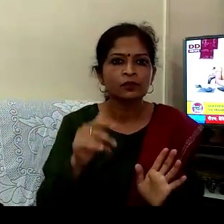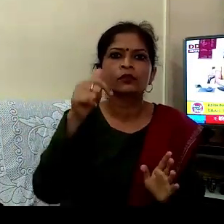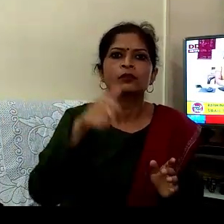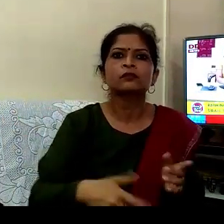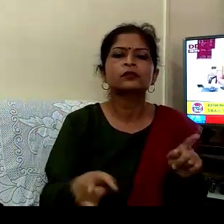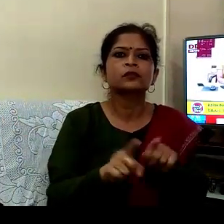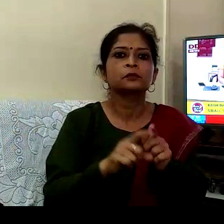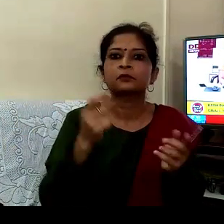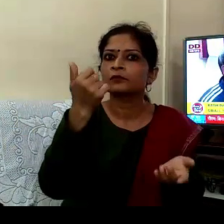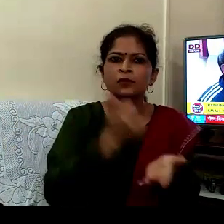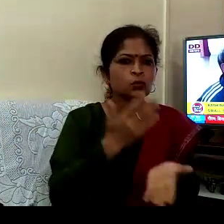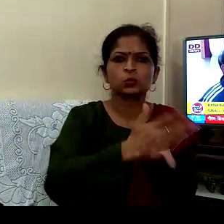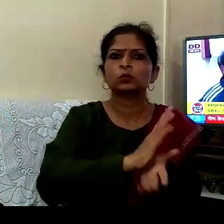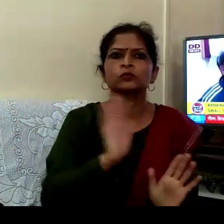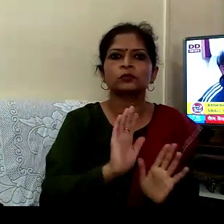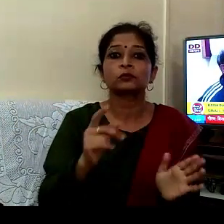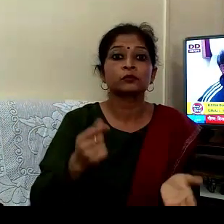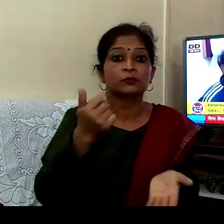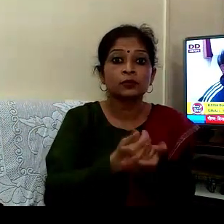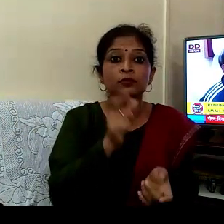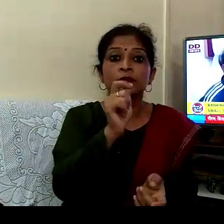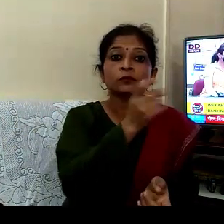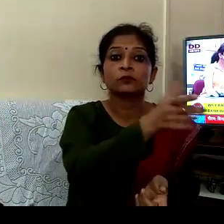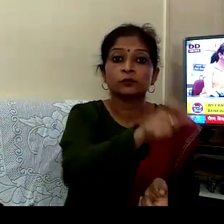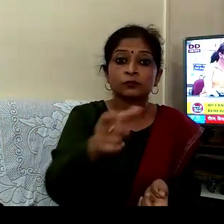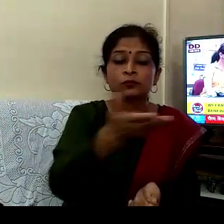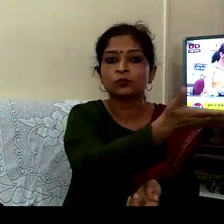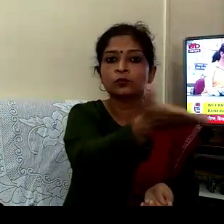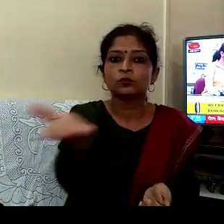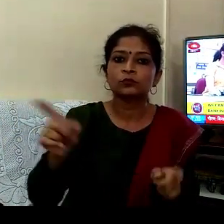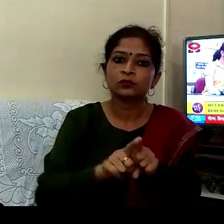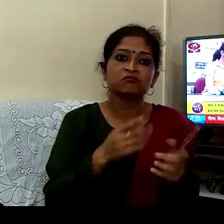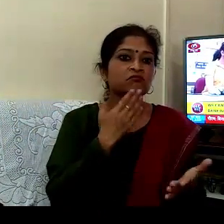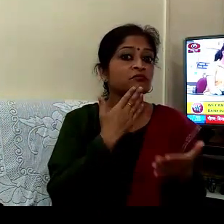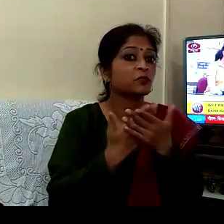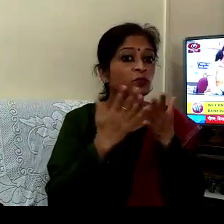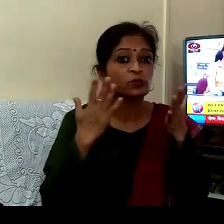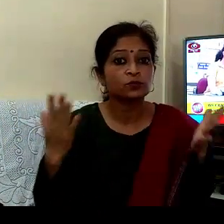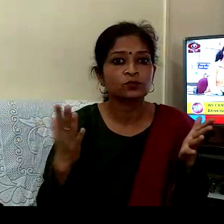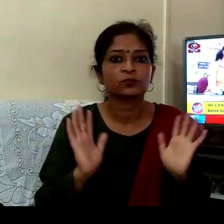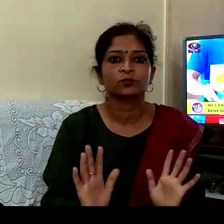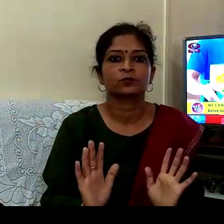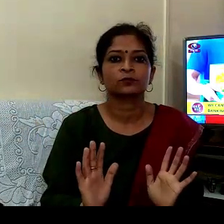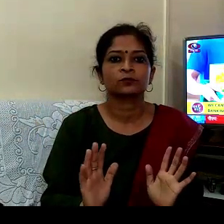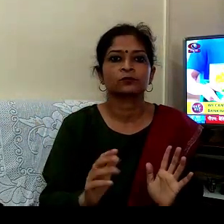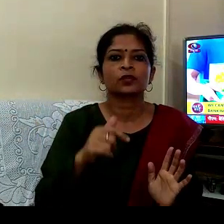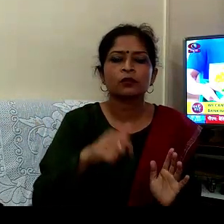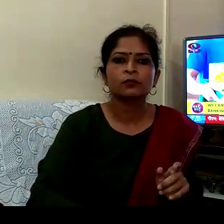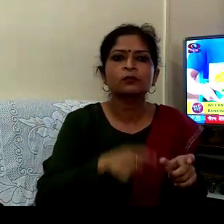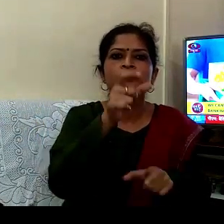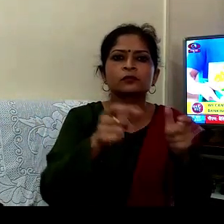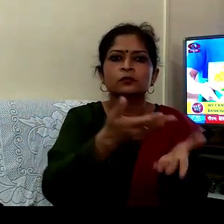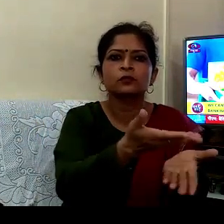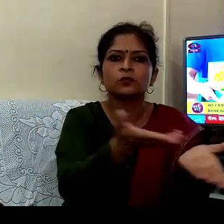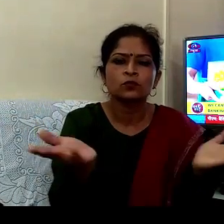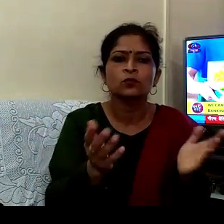سمجھے سیوہ چھوٹی نہیں ہے ان بینک کے لوگوں کا بھی ہم جتنا دھنیواد کرے اتنا کم ہے بڑی سنکھیا